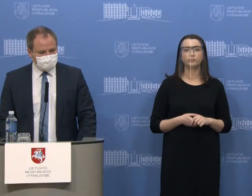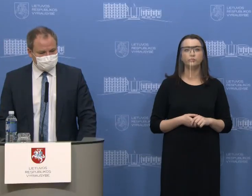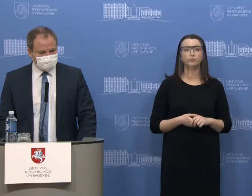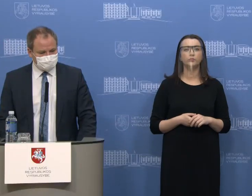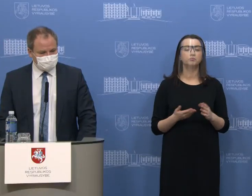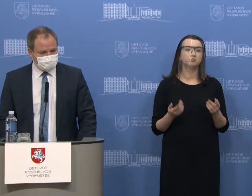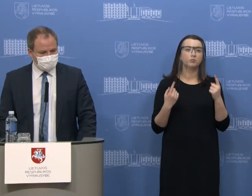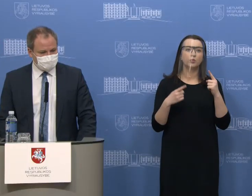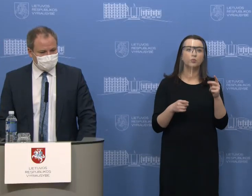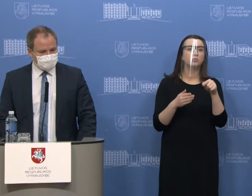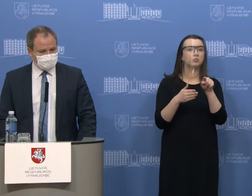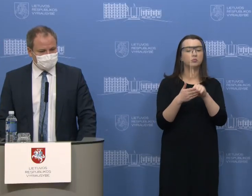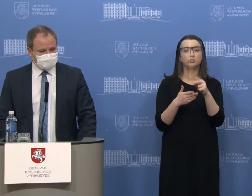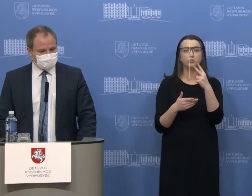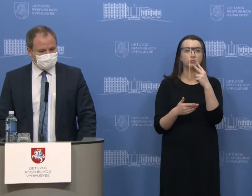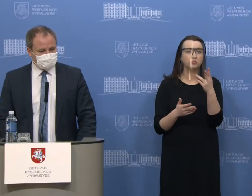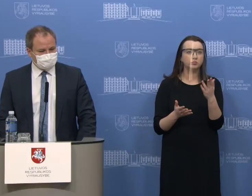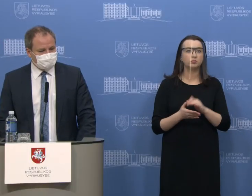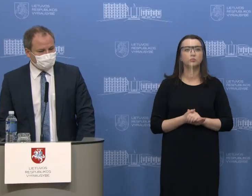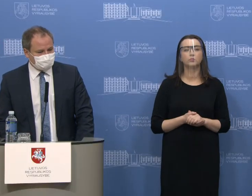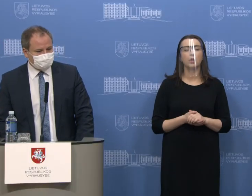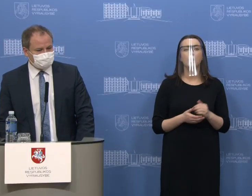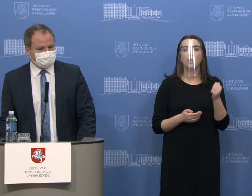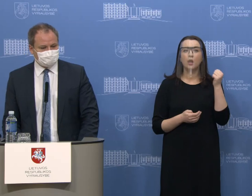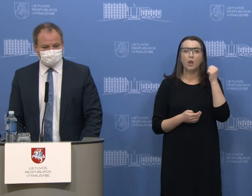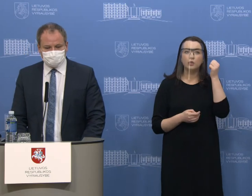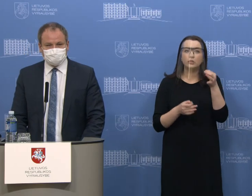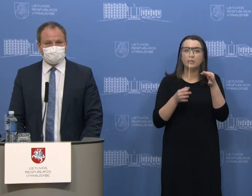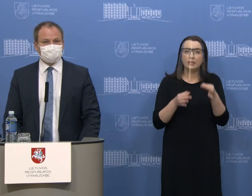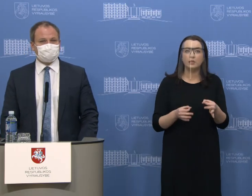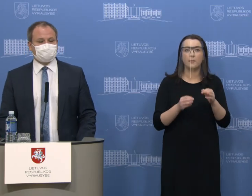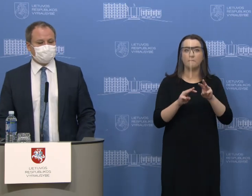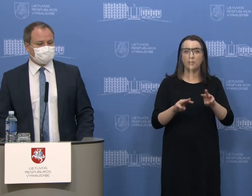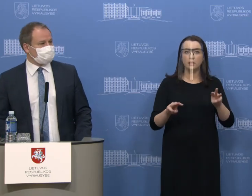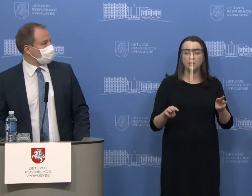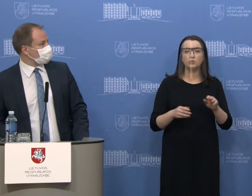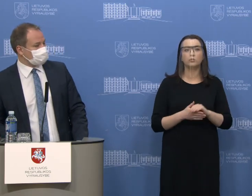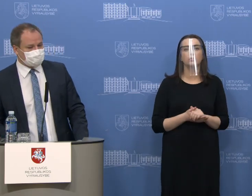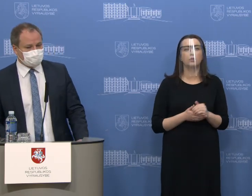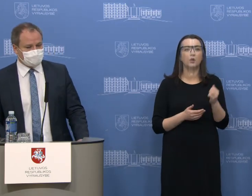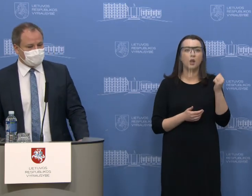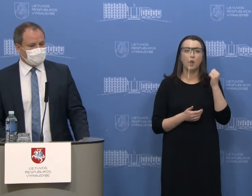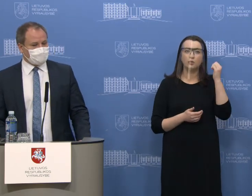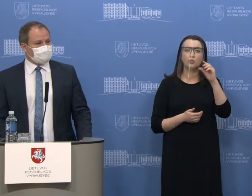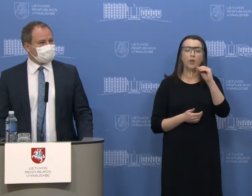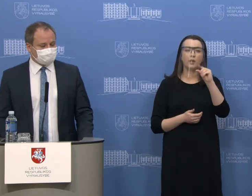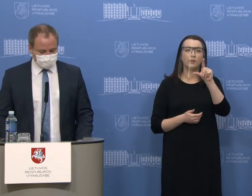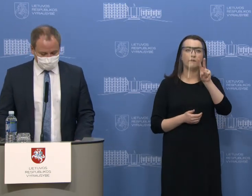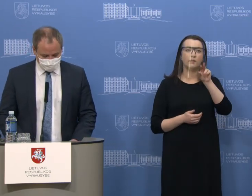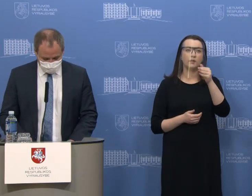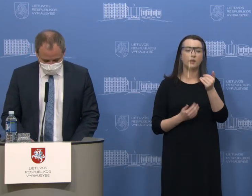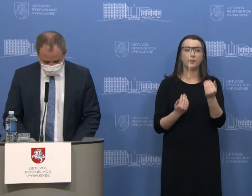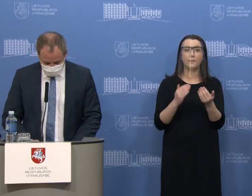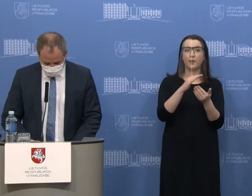klausimų nematau. Tai tada dėkoju teisingumo ministrui Elvinui Jenkevičiui. Ačiū Elvinai. Ačiū. Ir